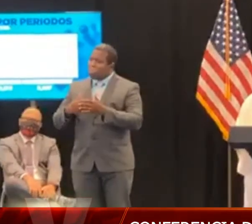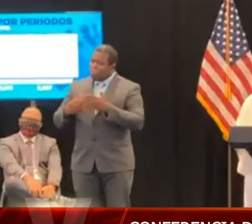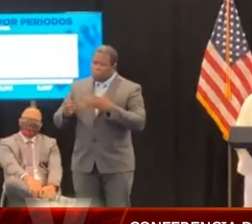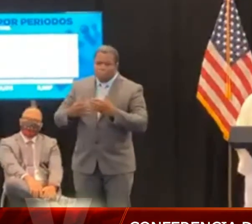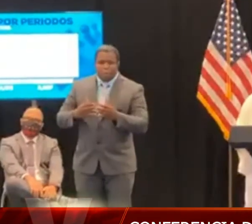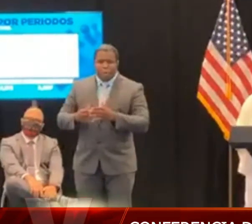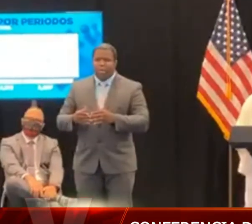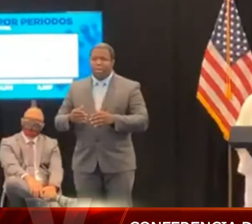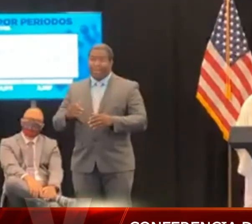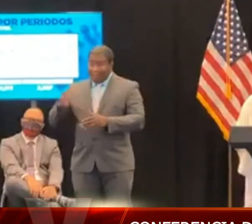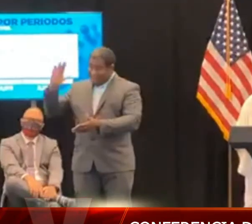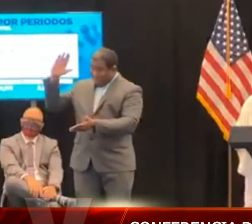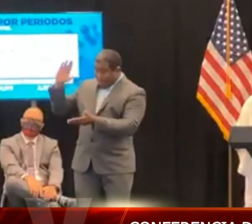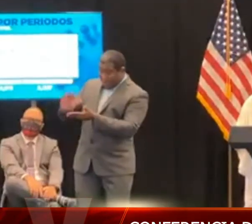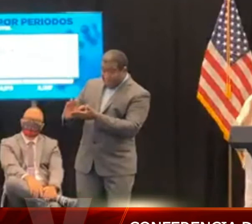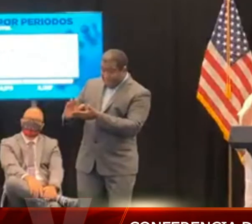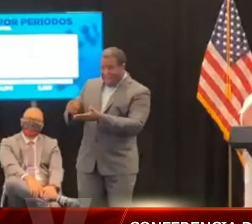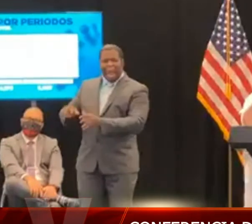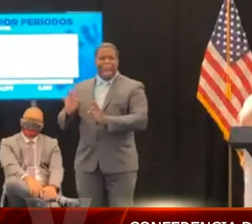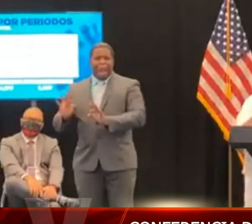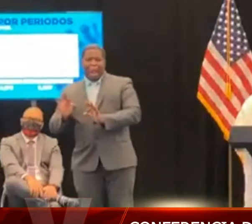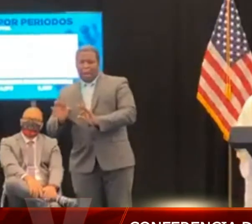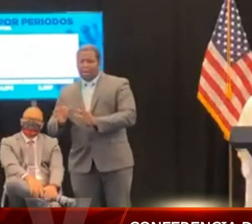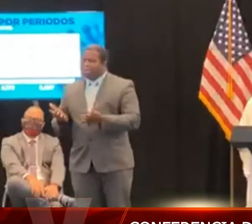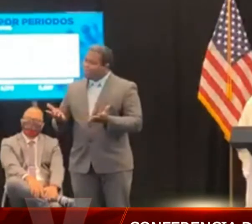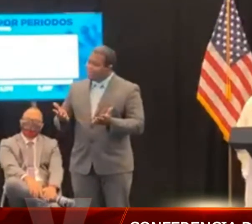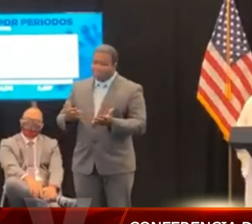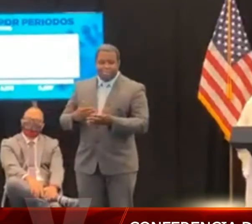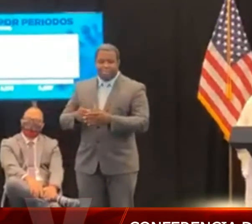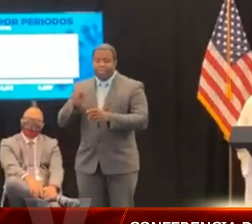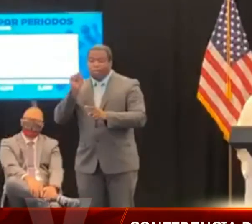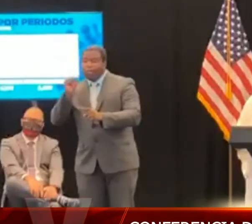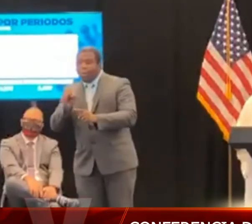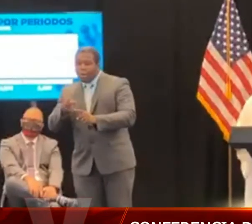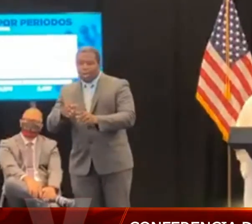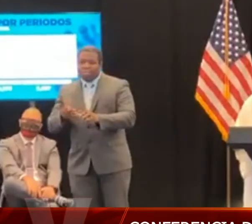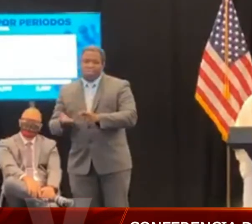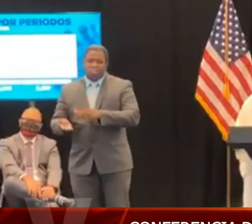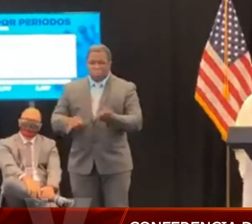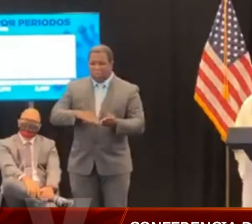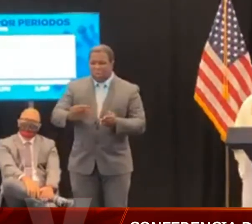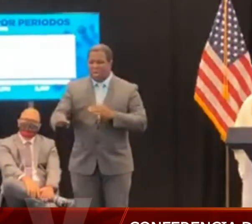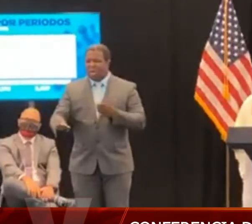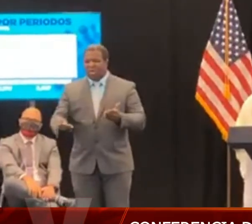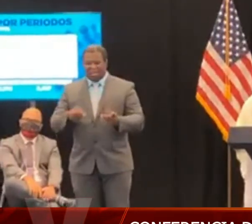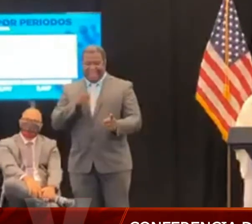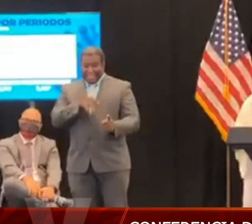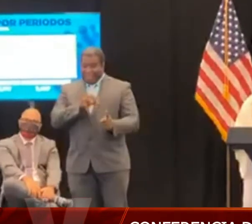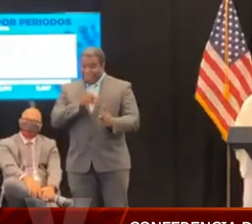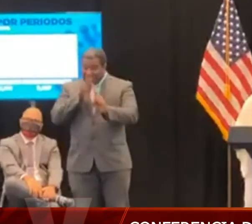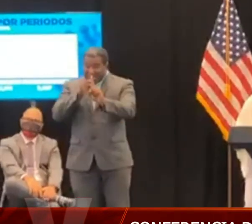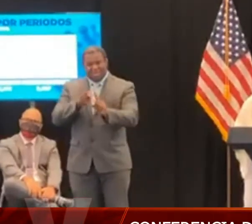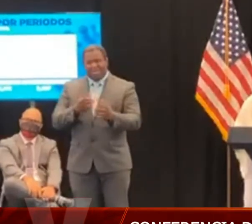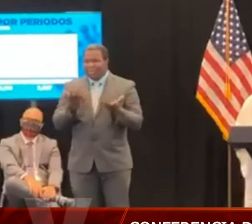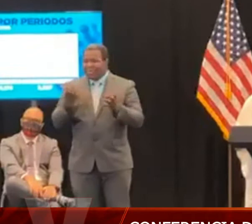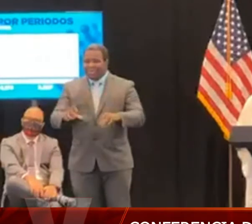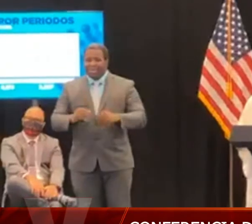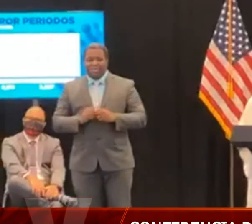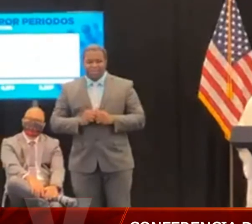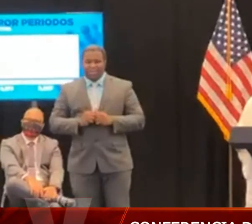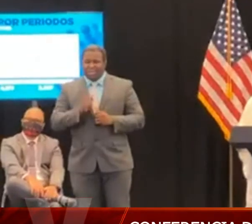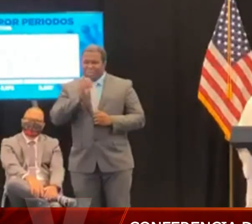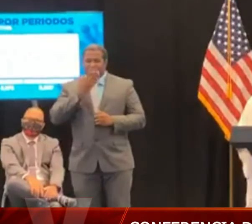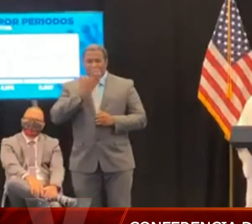de un hermano, de una hermana, de un familiar suyo o nuestro que resida en nuestra hermosa isla es demasiado.